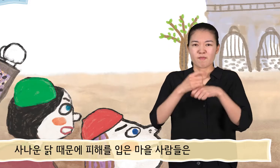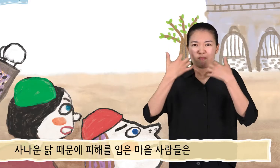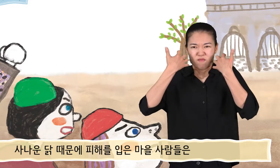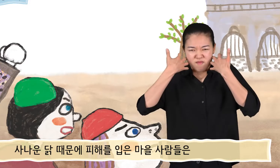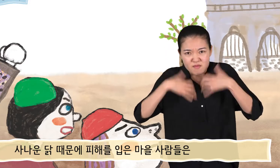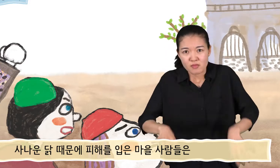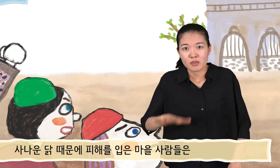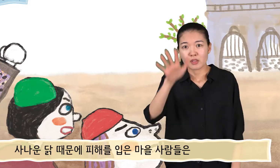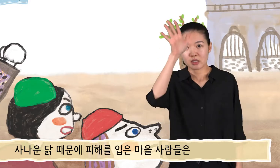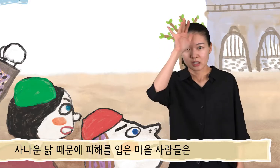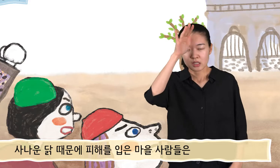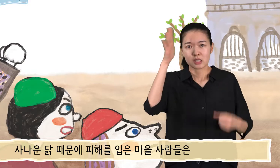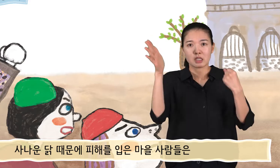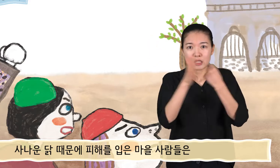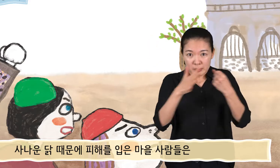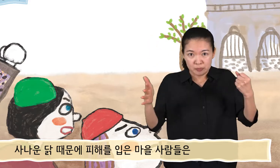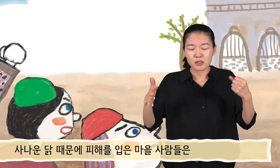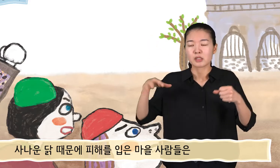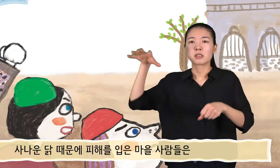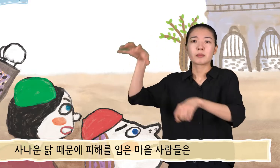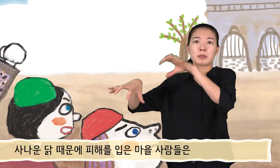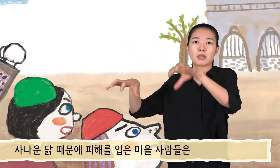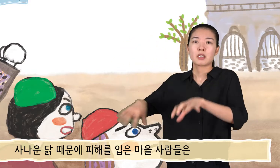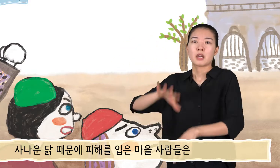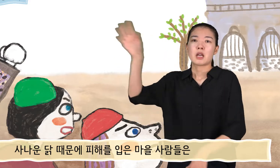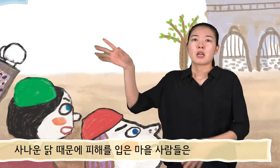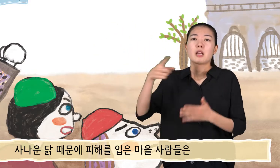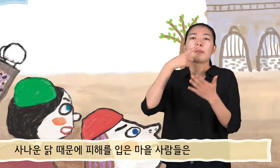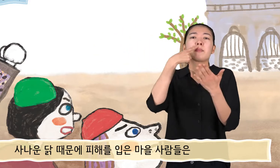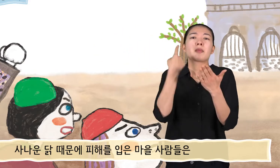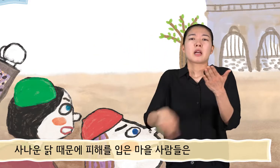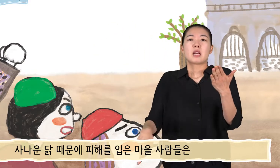사나운 닭 때문에 피해를 입은 마을 사람들은